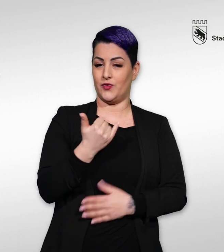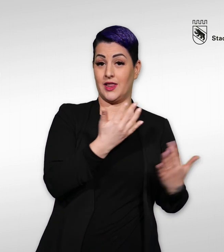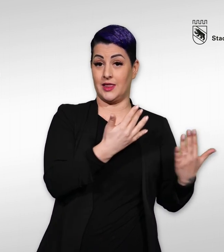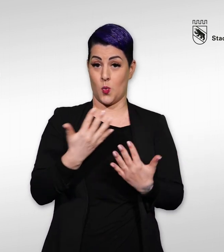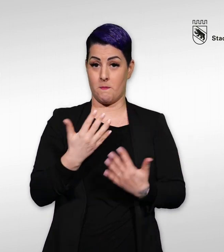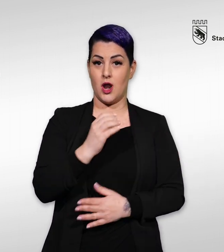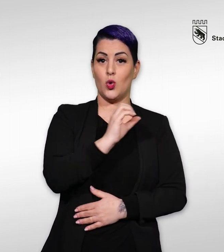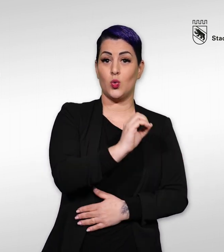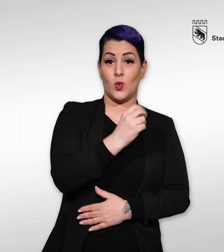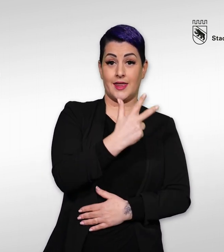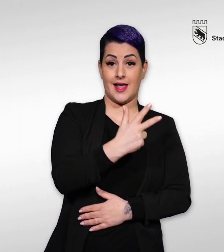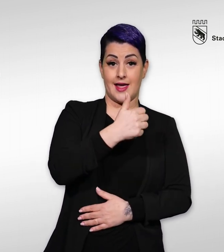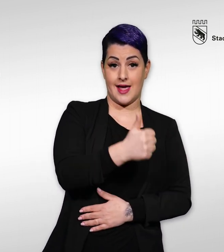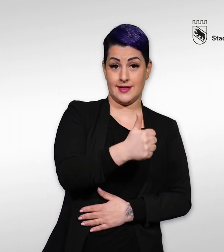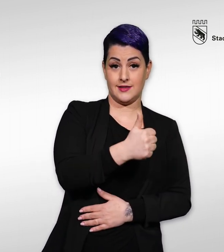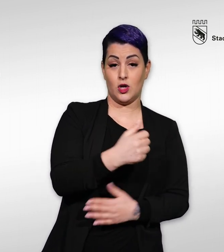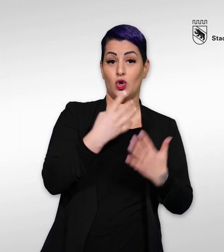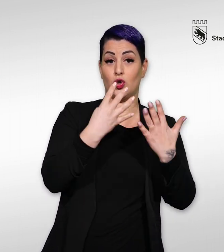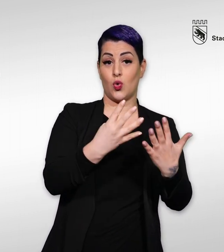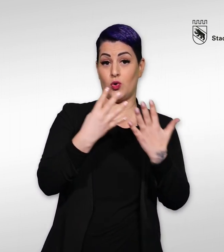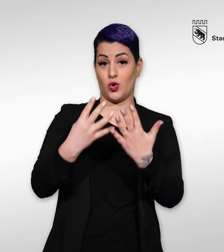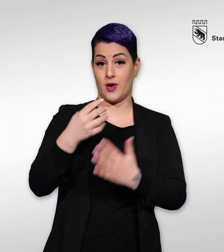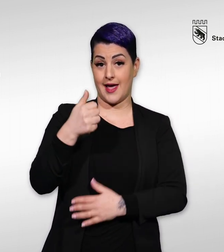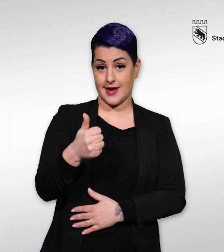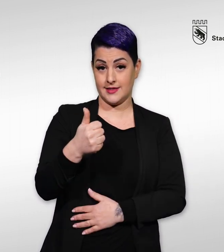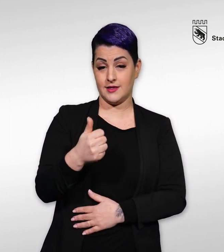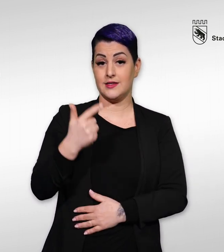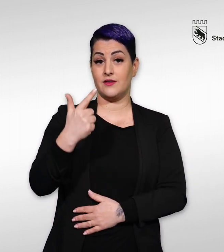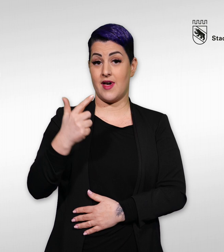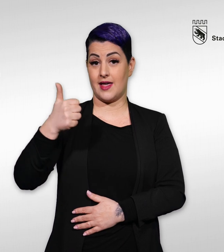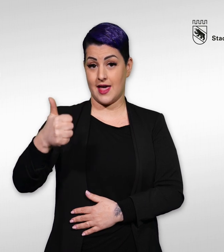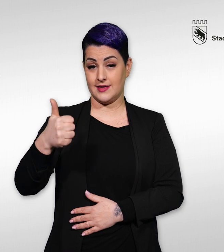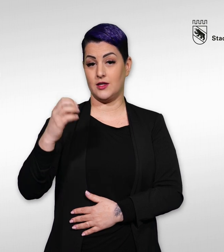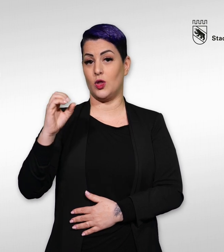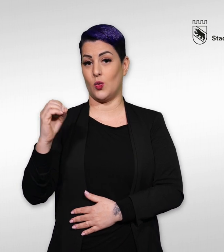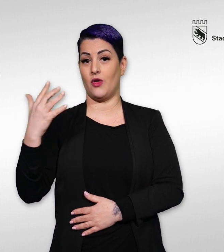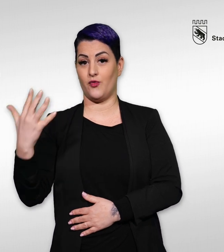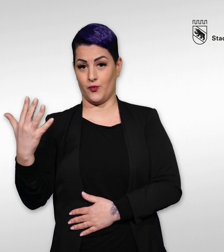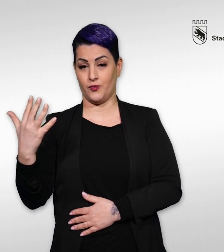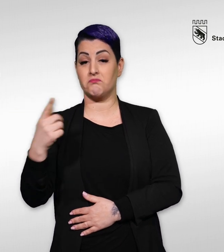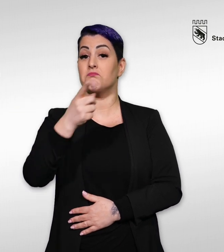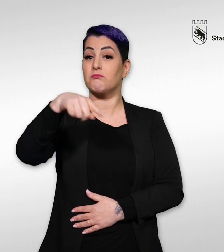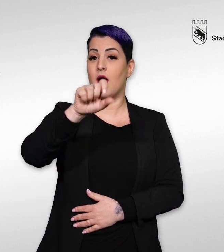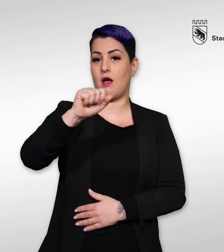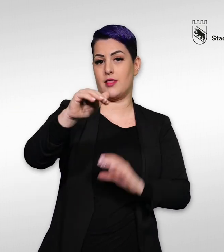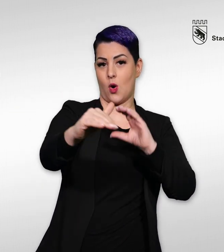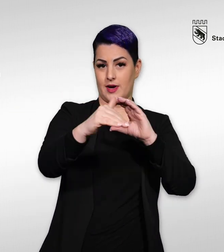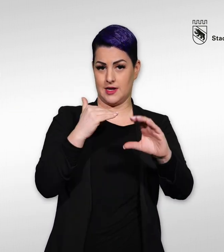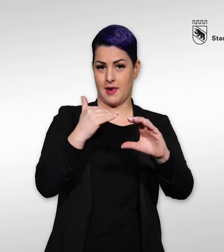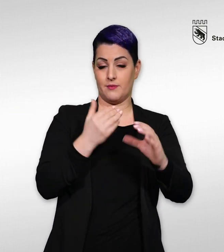991 2105 Sie erreichen uns auch per E-Mail info